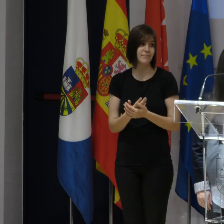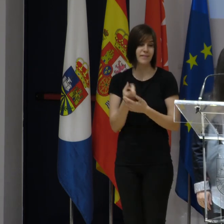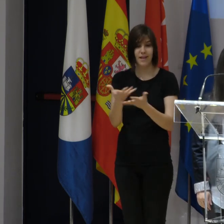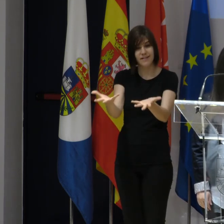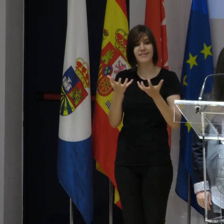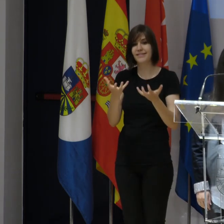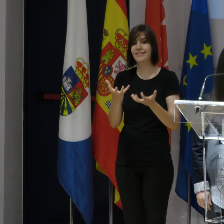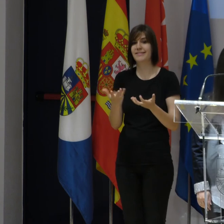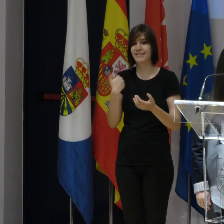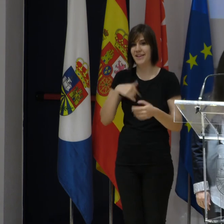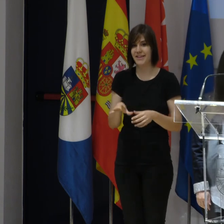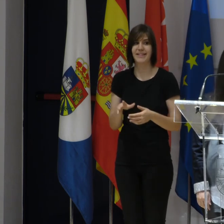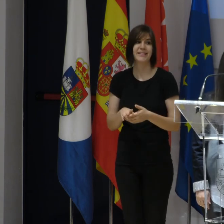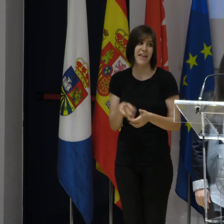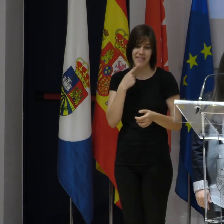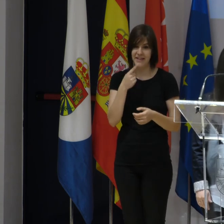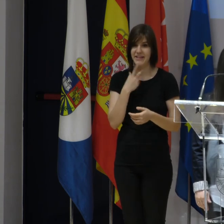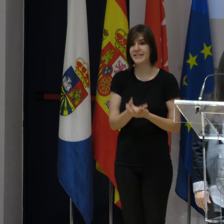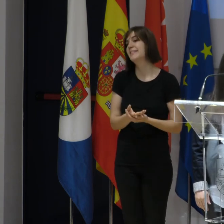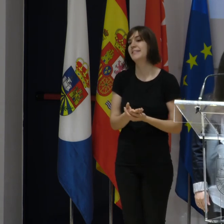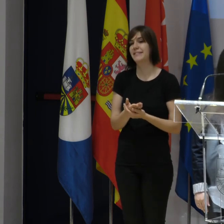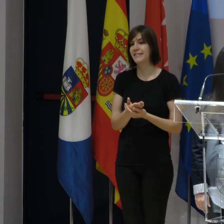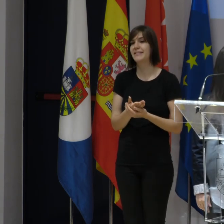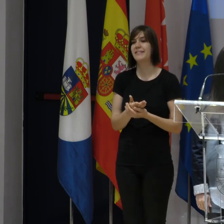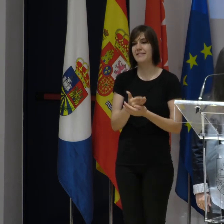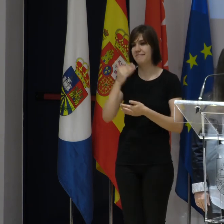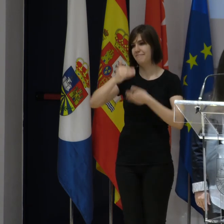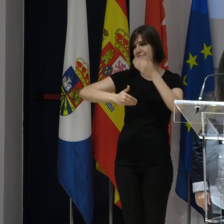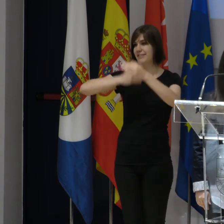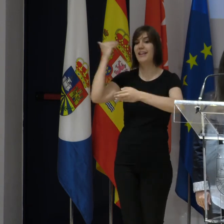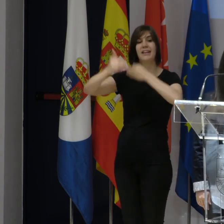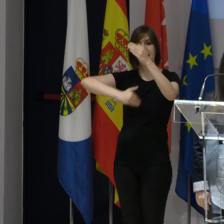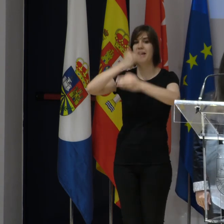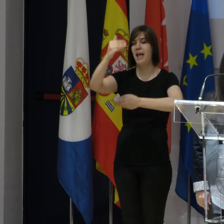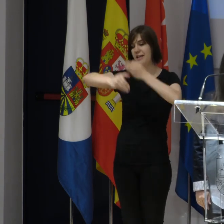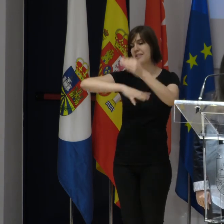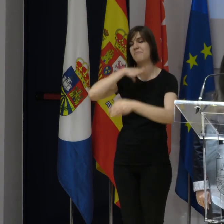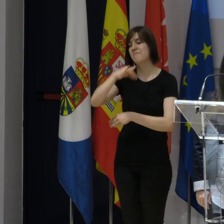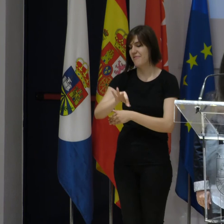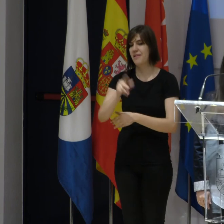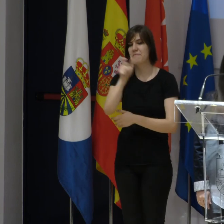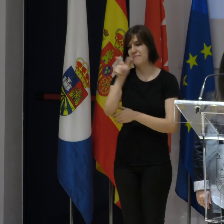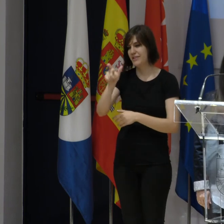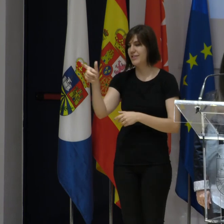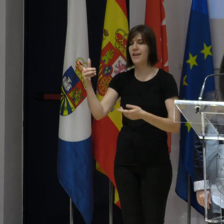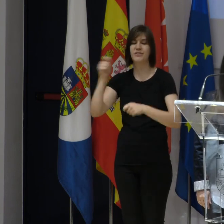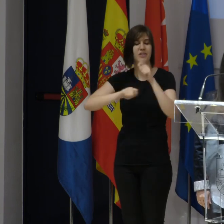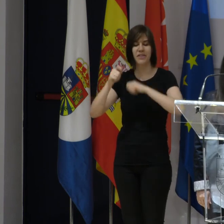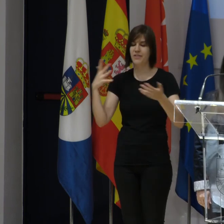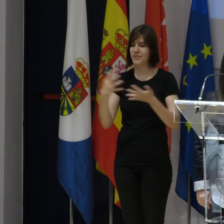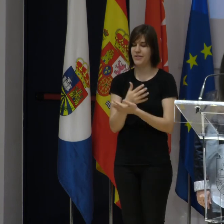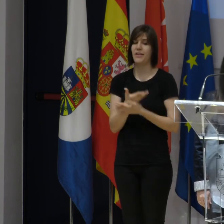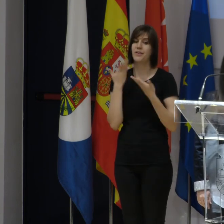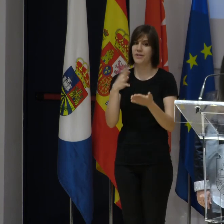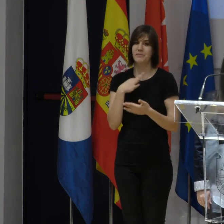premio ya os digo que esto va a ir mucho más hacia arriba y que es posible ayudar a toda la sociedad en general. Muchas